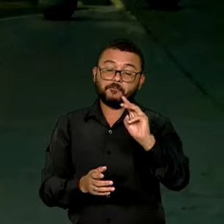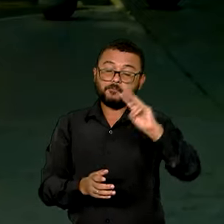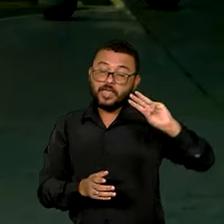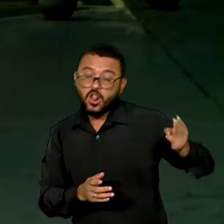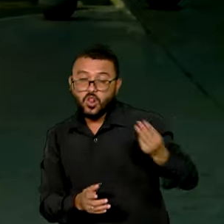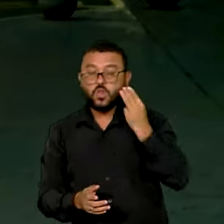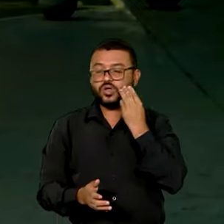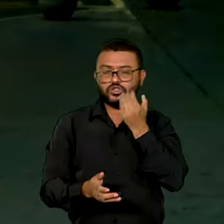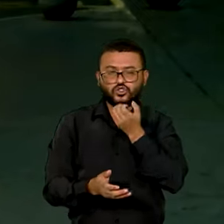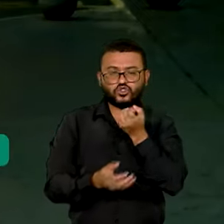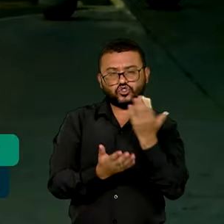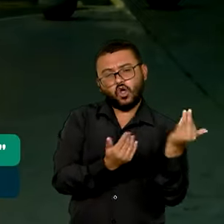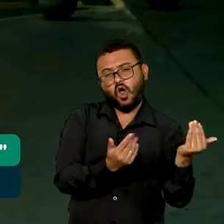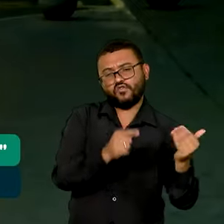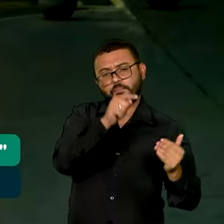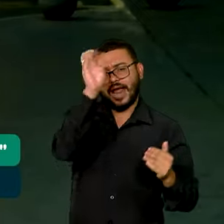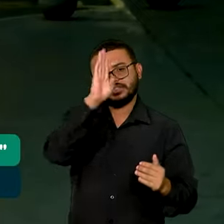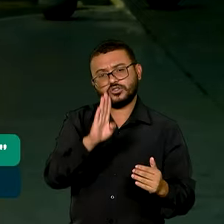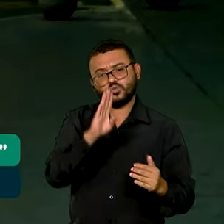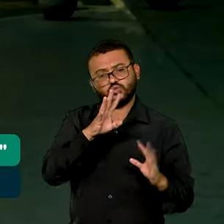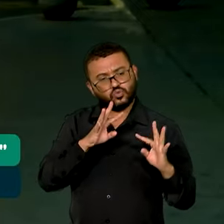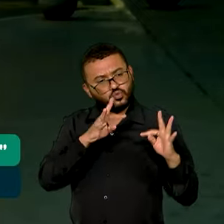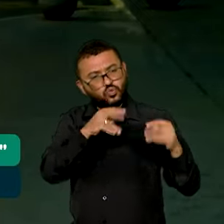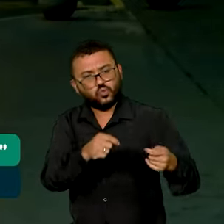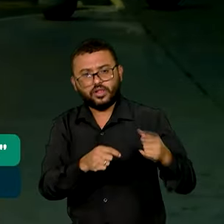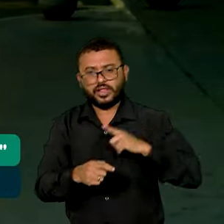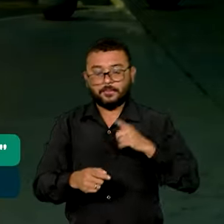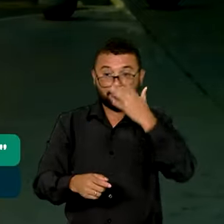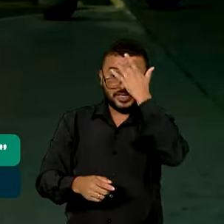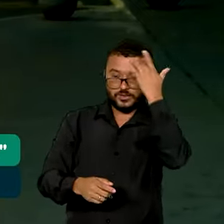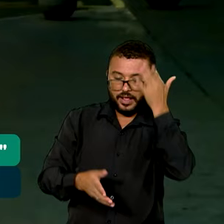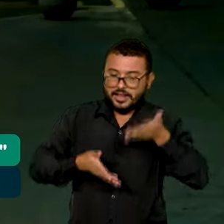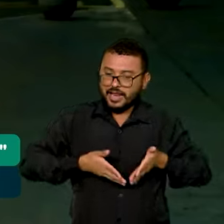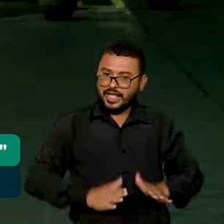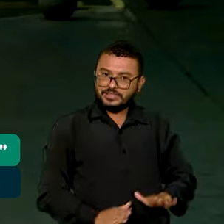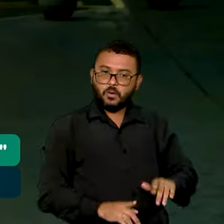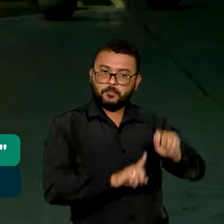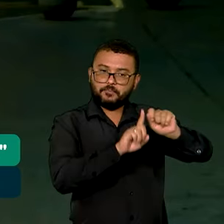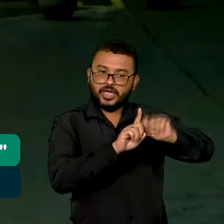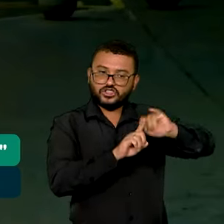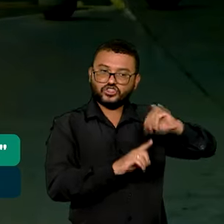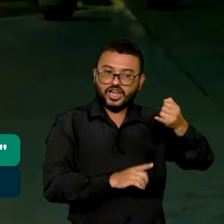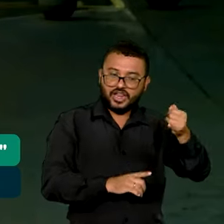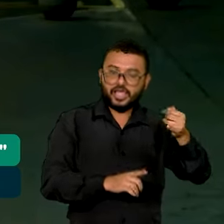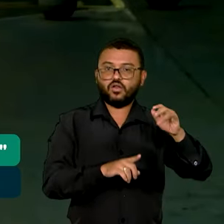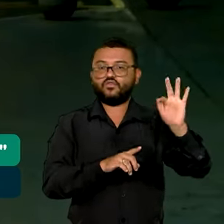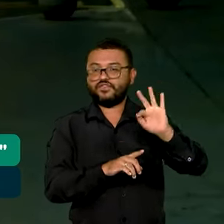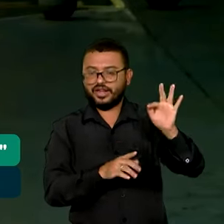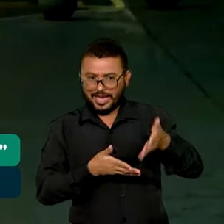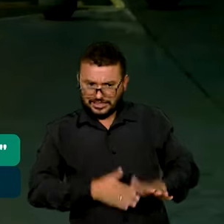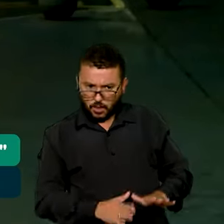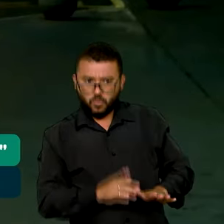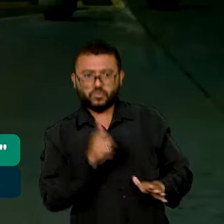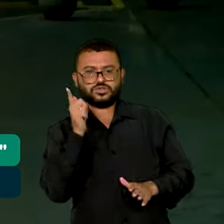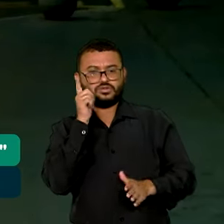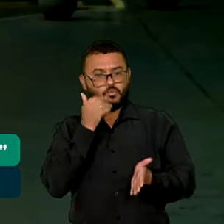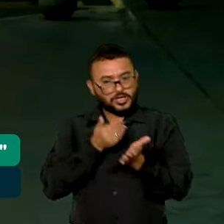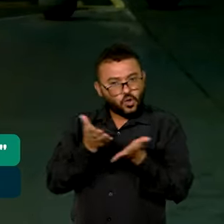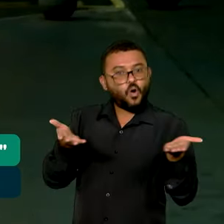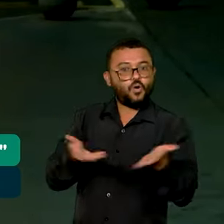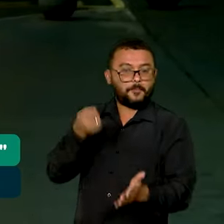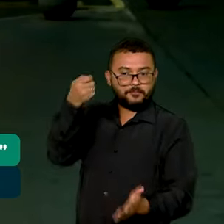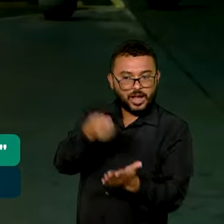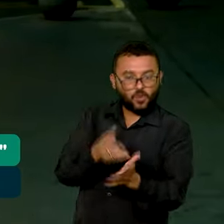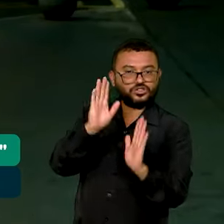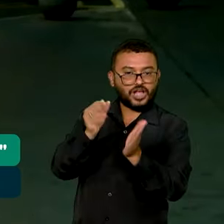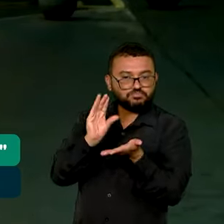país inteiro. De acordo com o calendário, os estudantes nascidos em janeiro e fevereiro começaram a receber hoje.